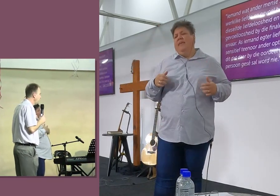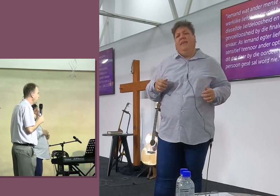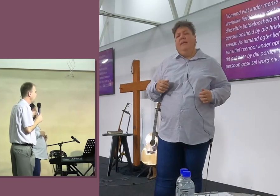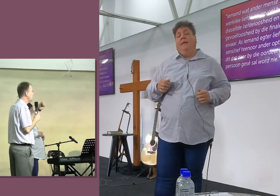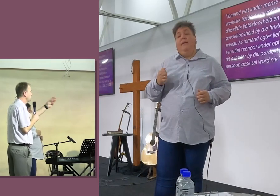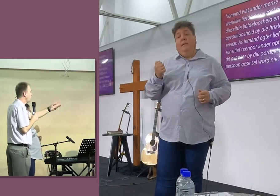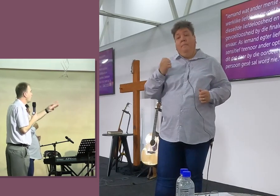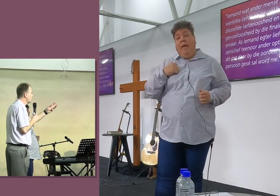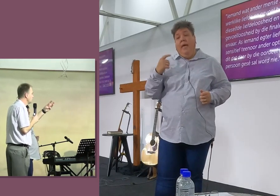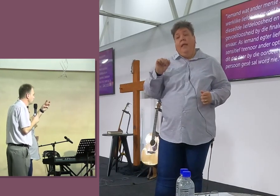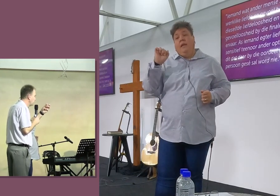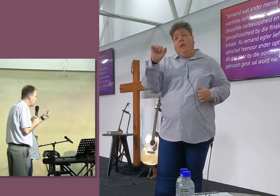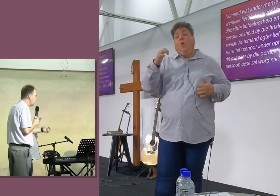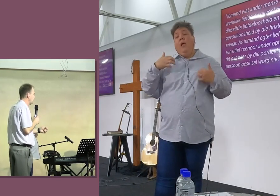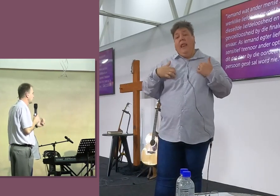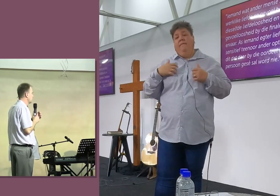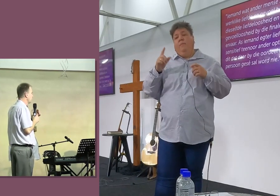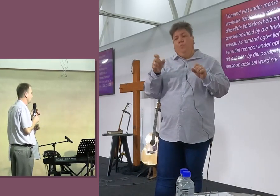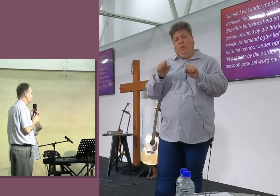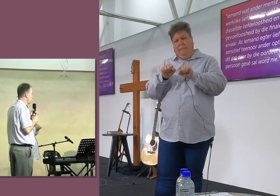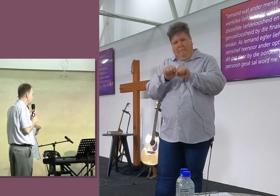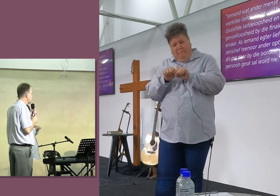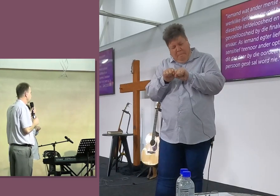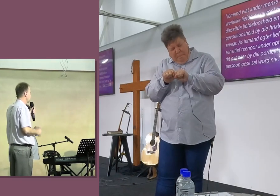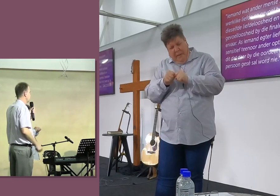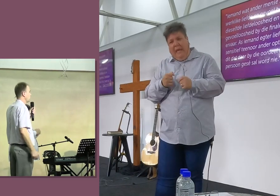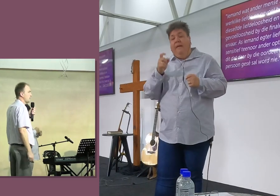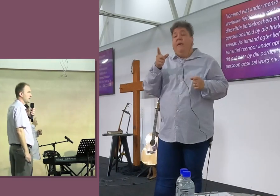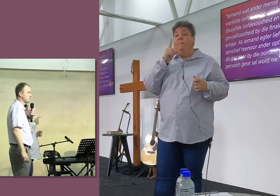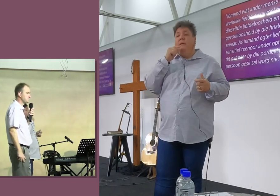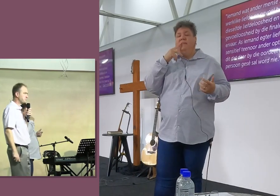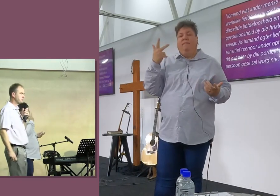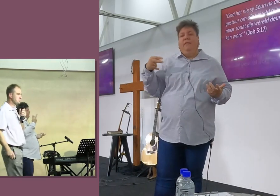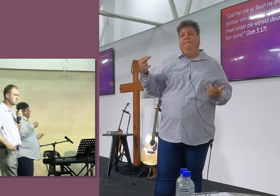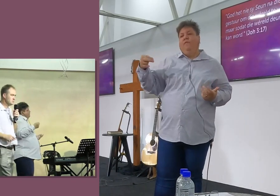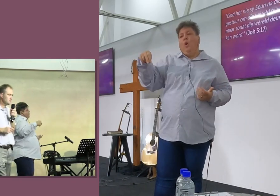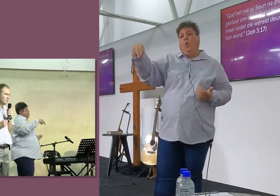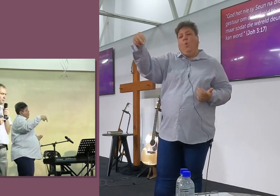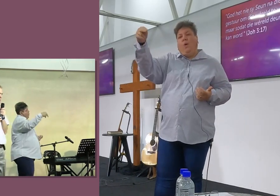My en jou hart moet breek vir mense wat verloore gaan.